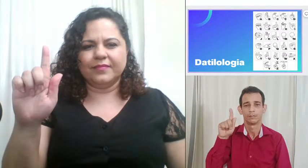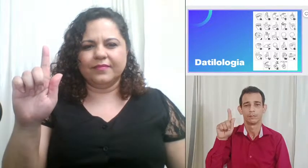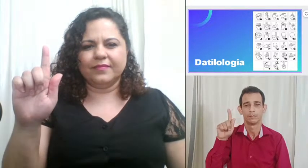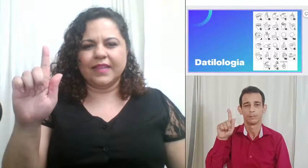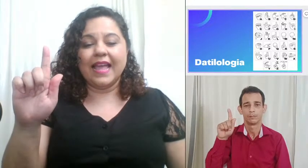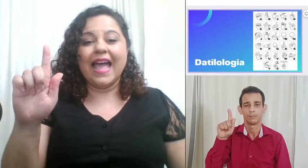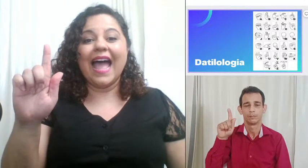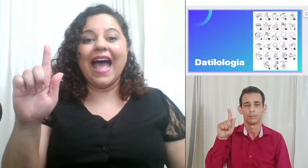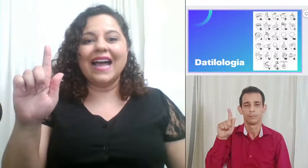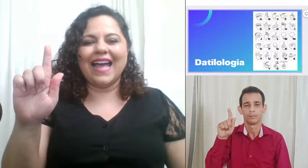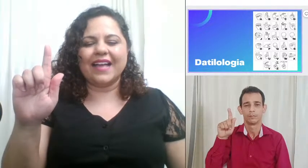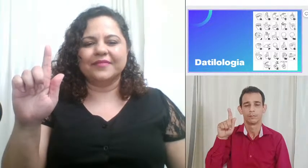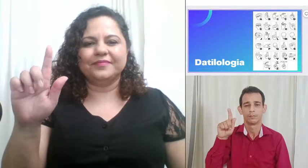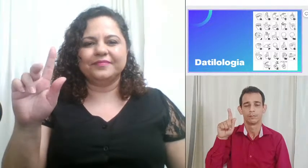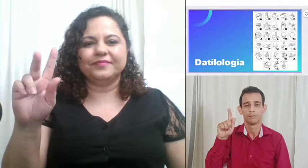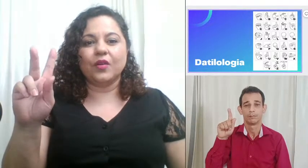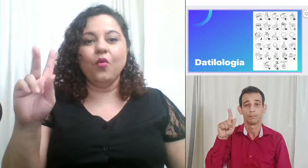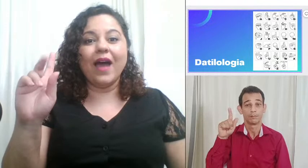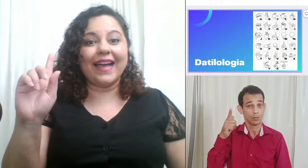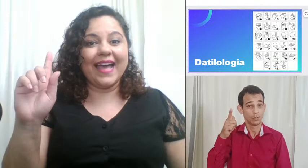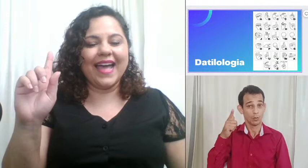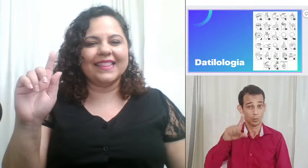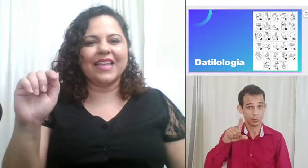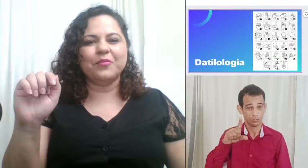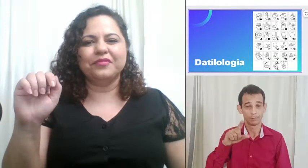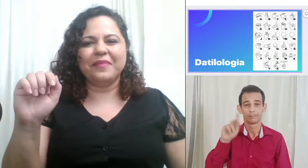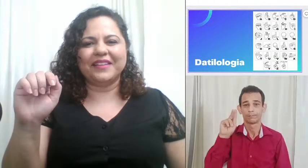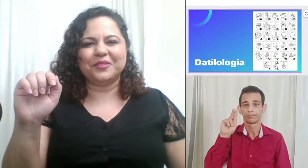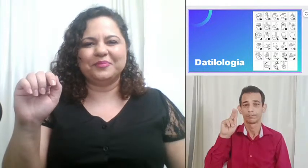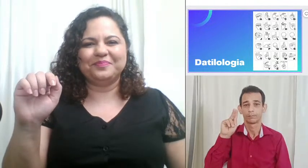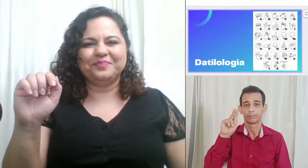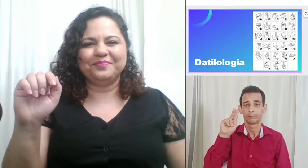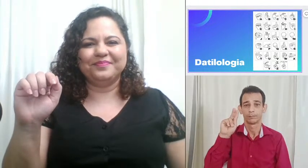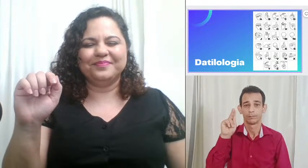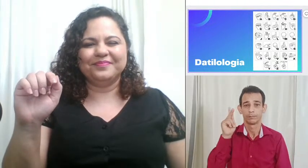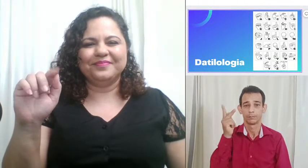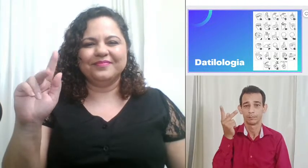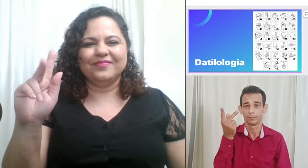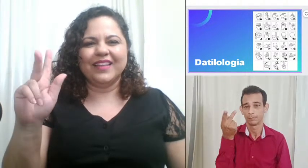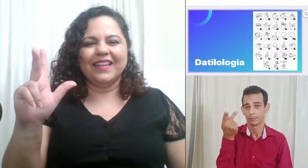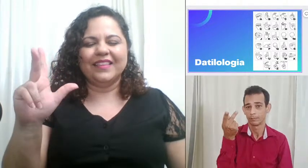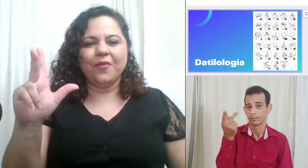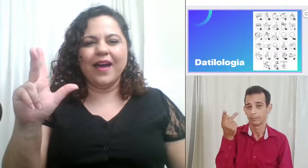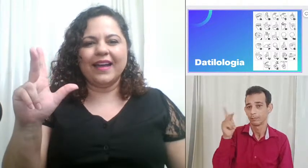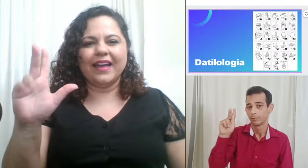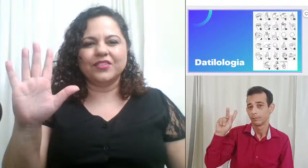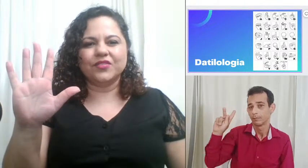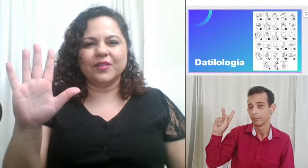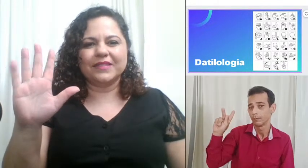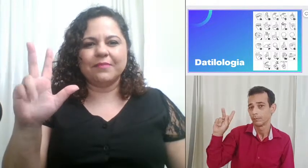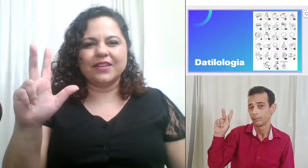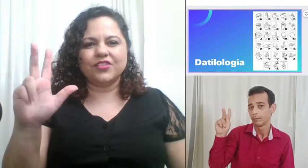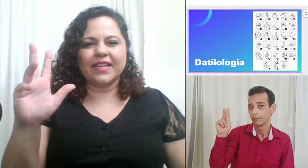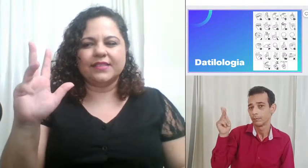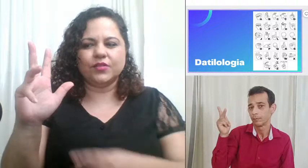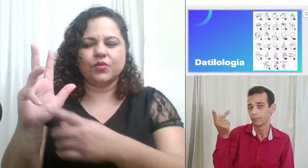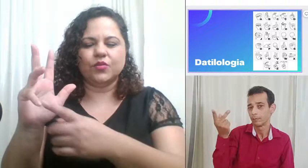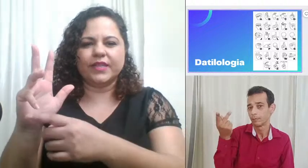H o H tem movimento então o H nós vamos abaixar esses dois